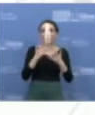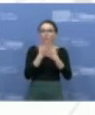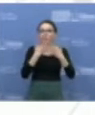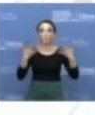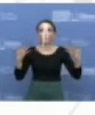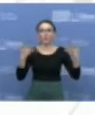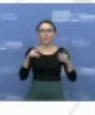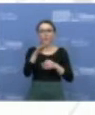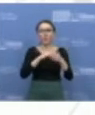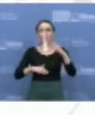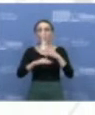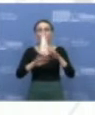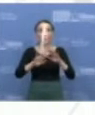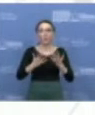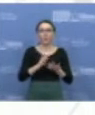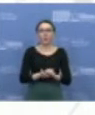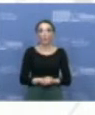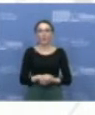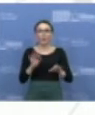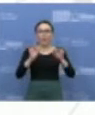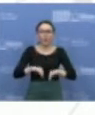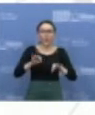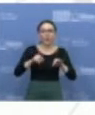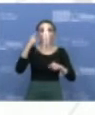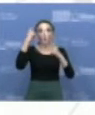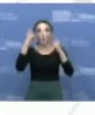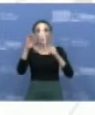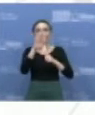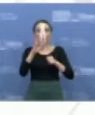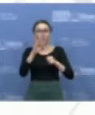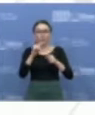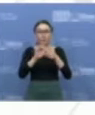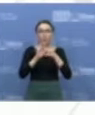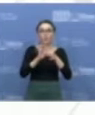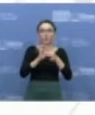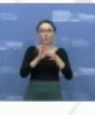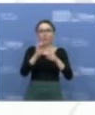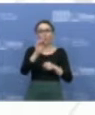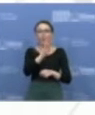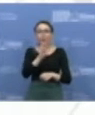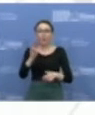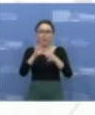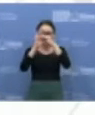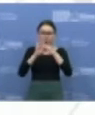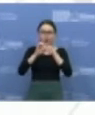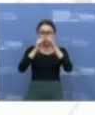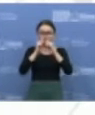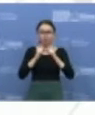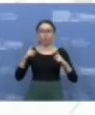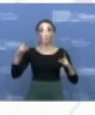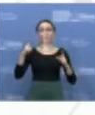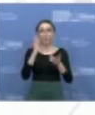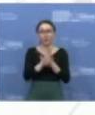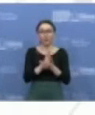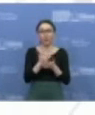forma, būtent vilkikų vairuotojams, tai irgi čia bus nuoradai jie paleista. Ir visas, visas